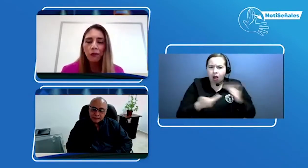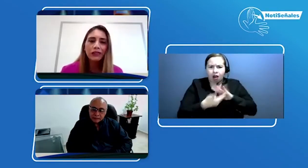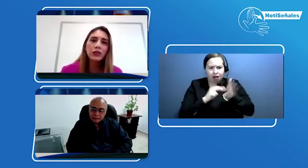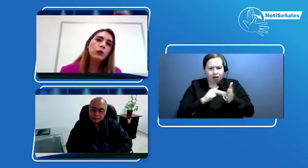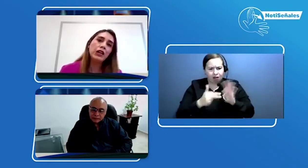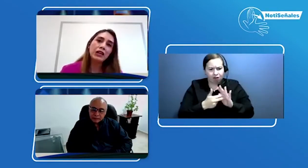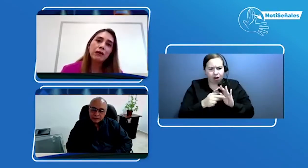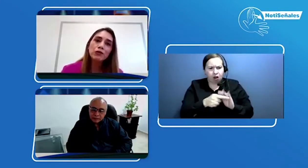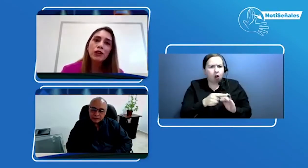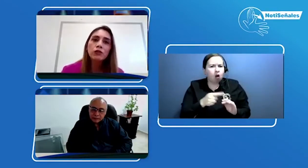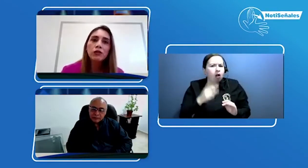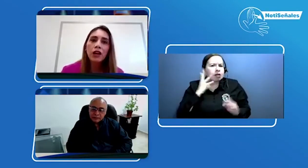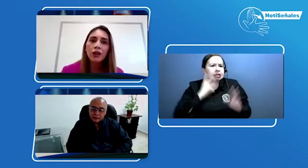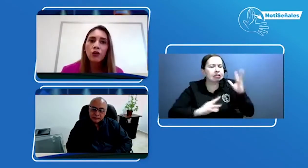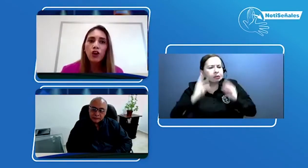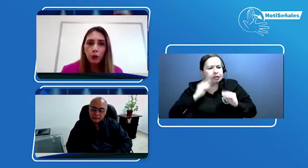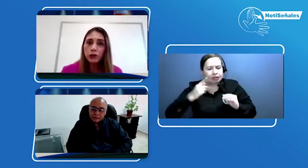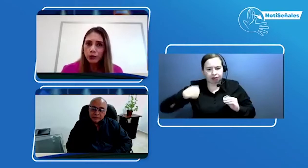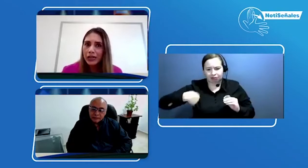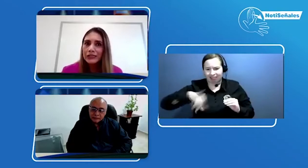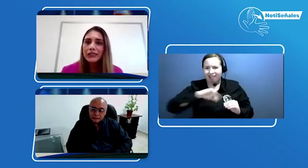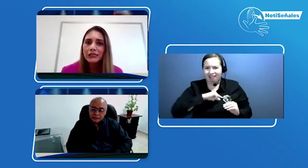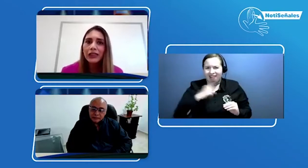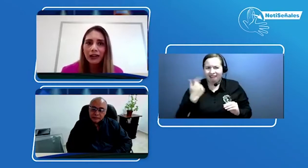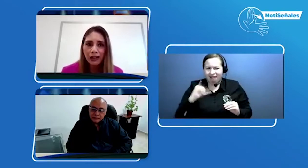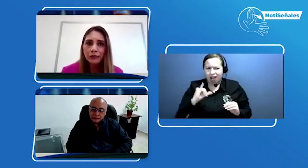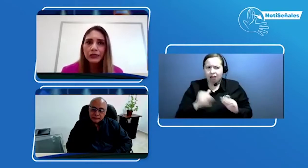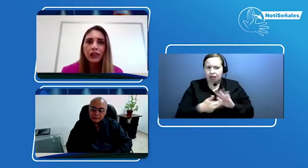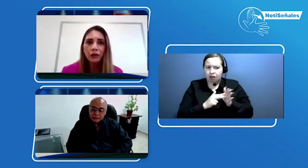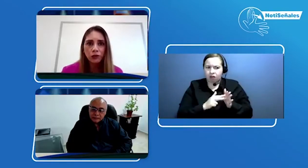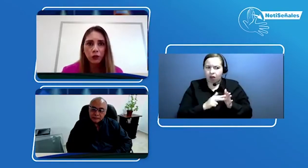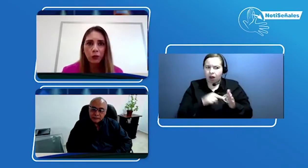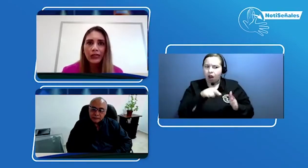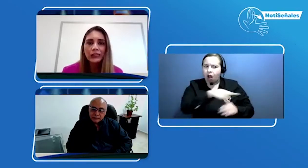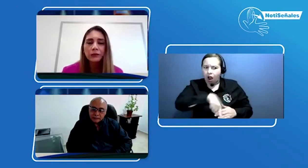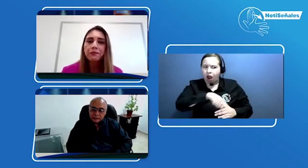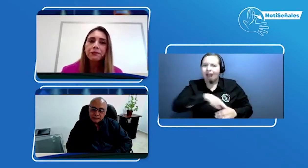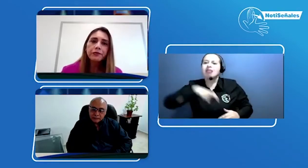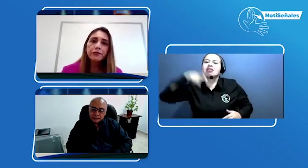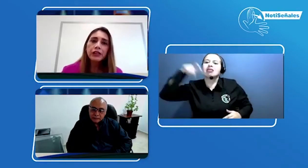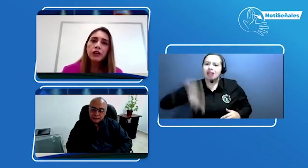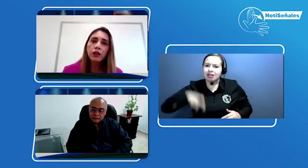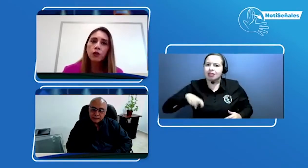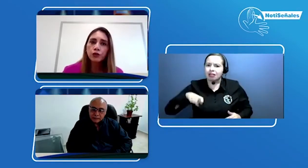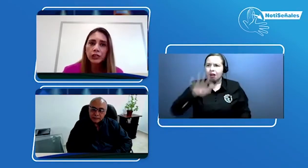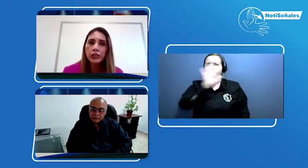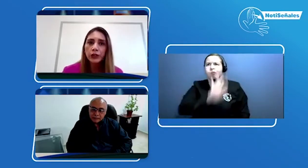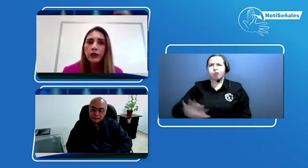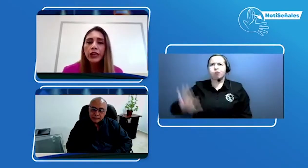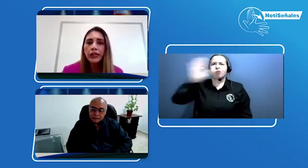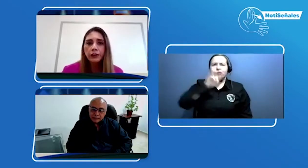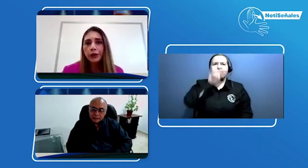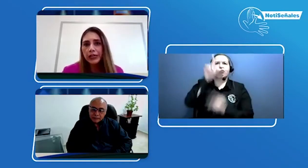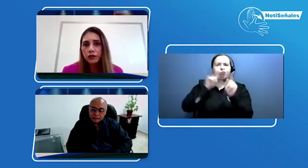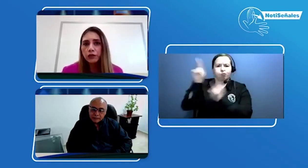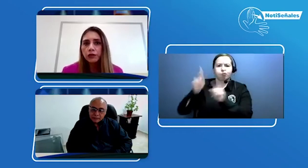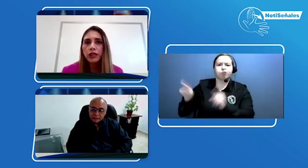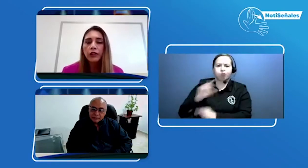particular que hemos encontrado, pues una necesidad realmente de nuestro país. Con subsidio, creo que ya es con subsidio,